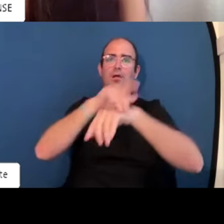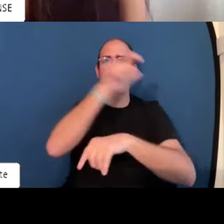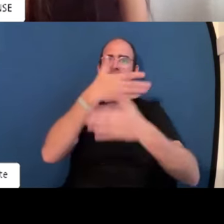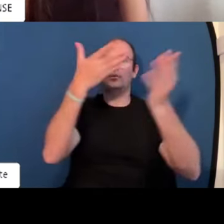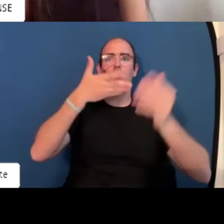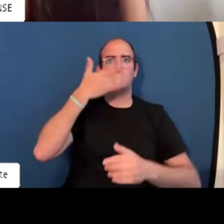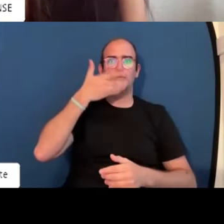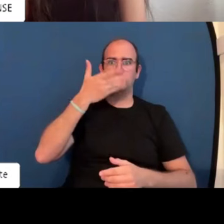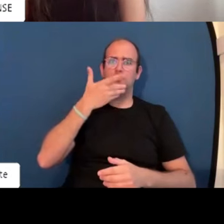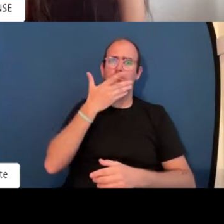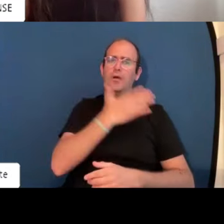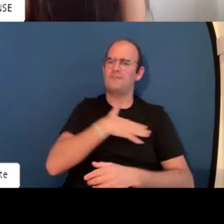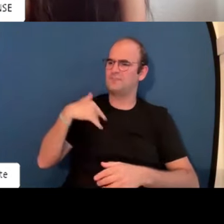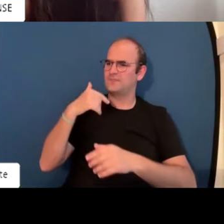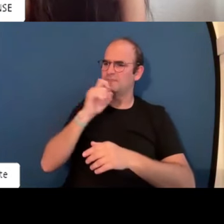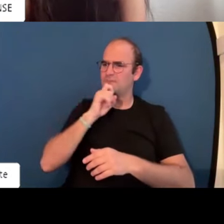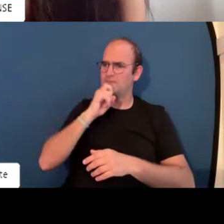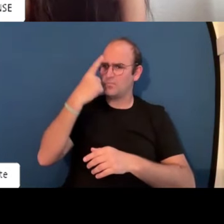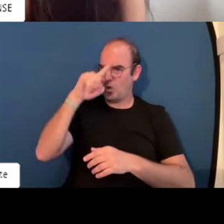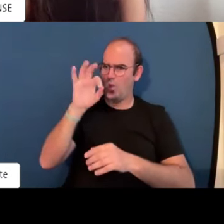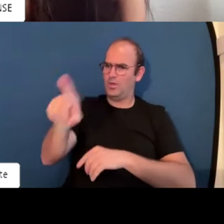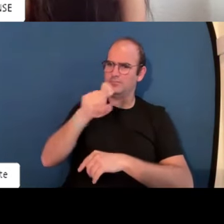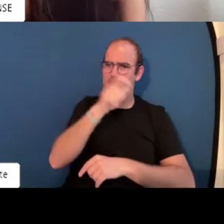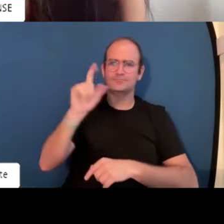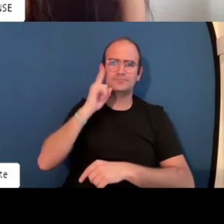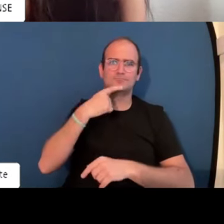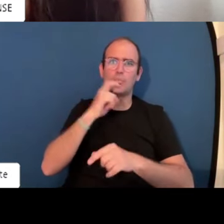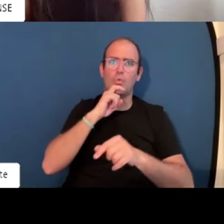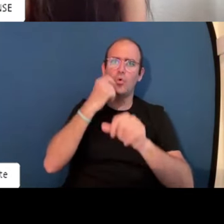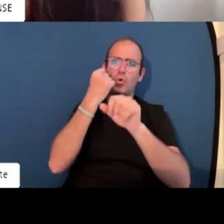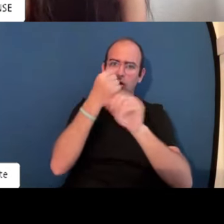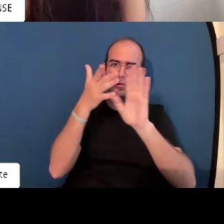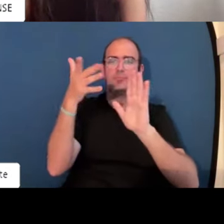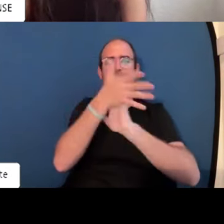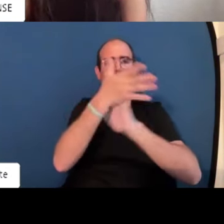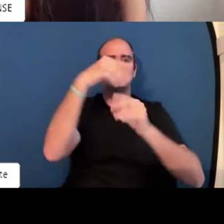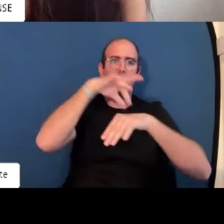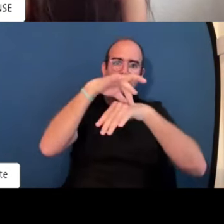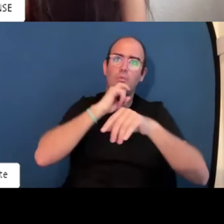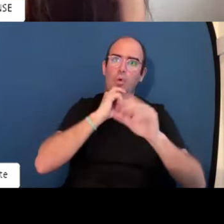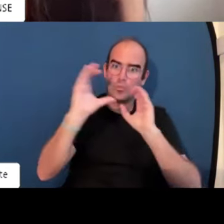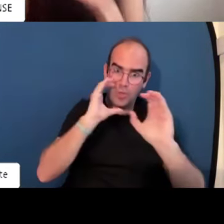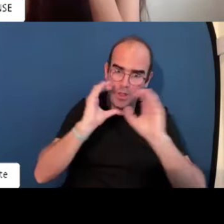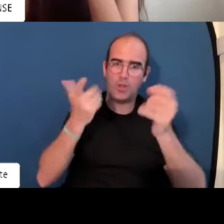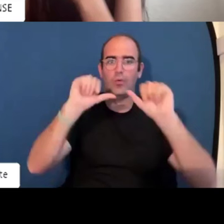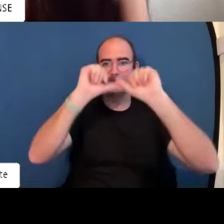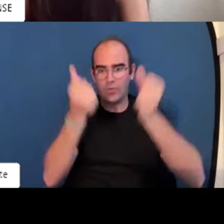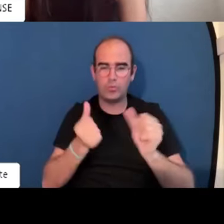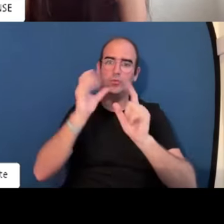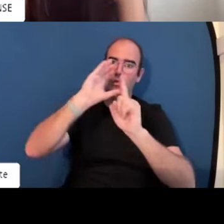en ella participaron dos grupos uno de personas oyentes en el cual les preguntaba